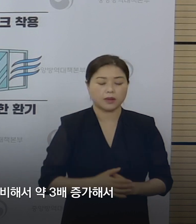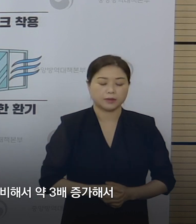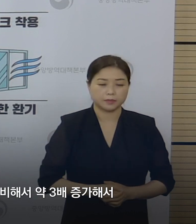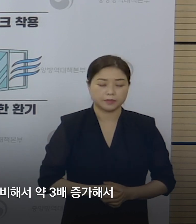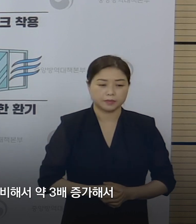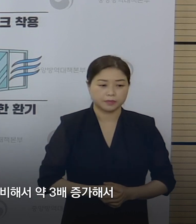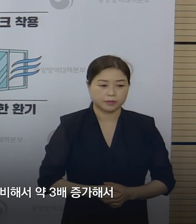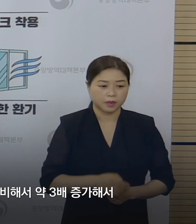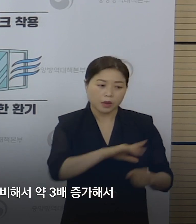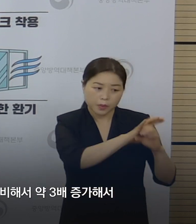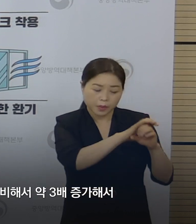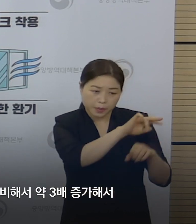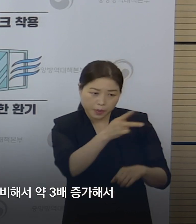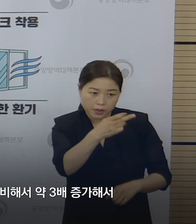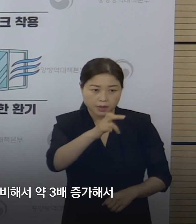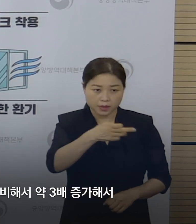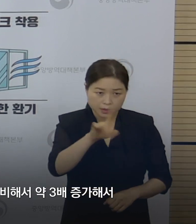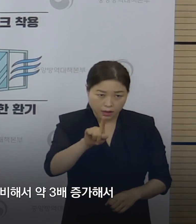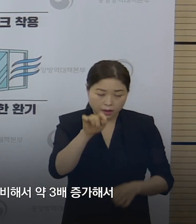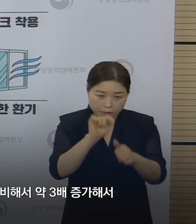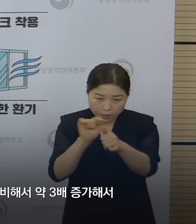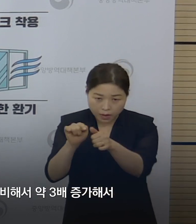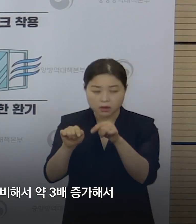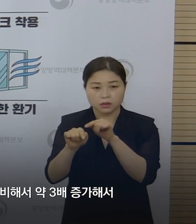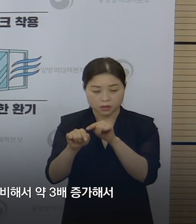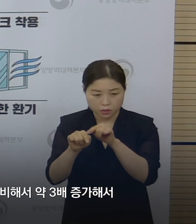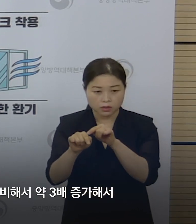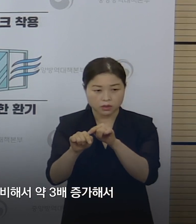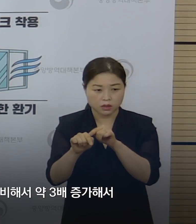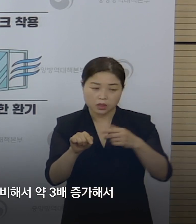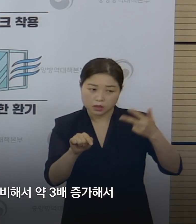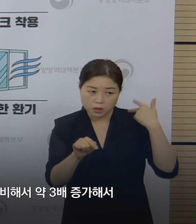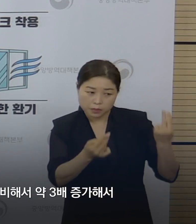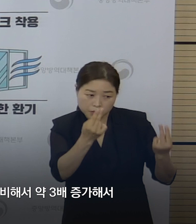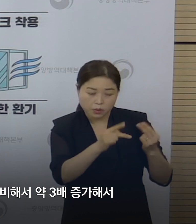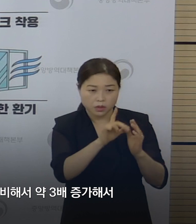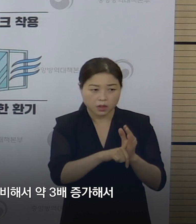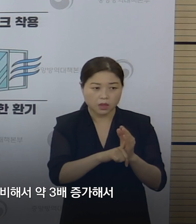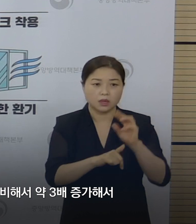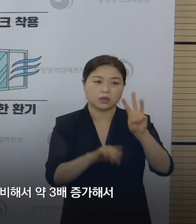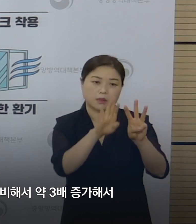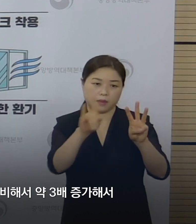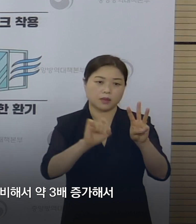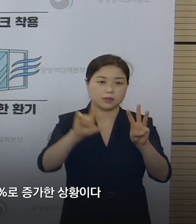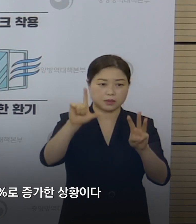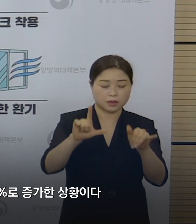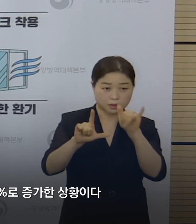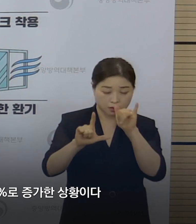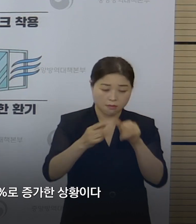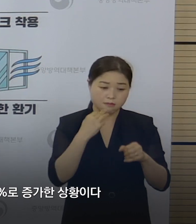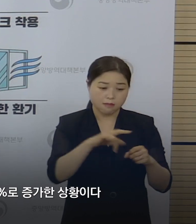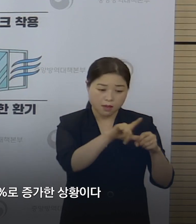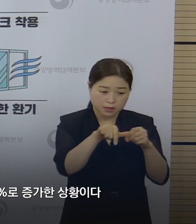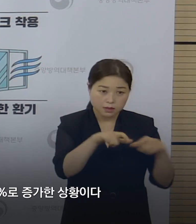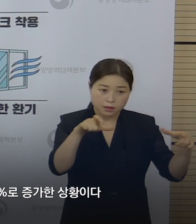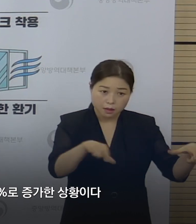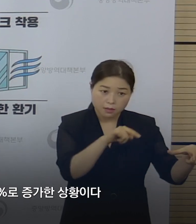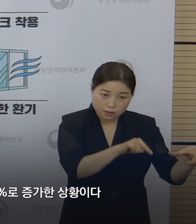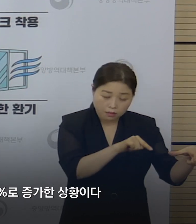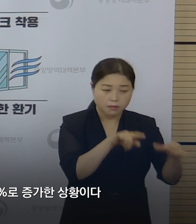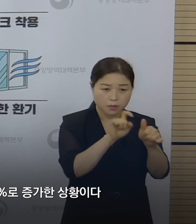델타 바이러스에 대한 검출률은 직전 1주 대비해서 약 3배 증가해서 수도권에서의